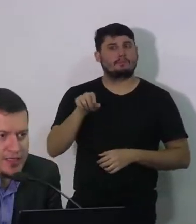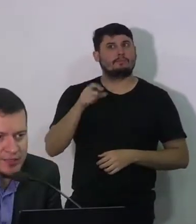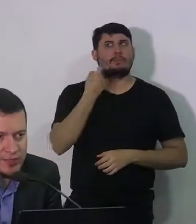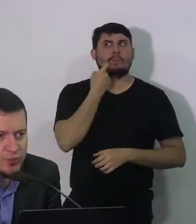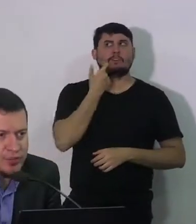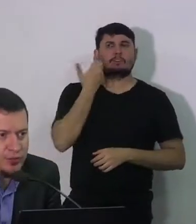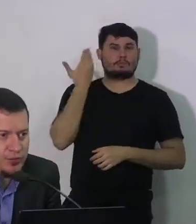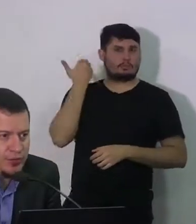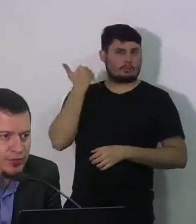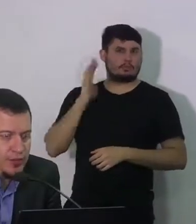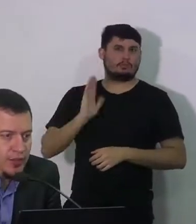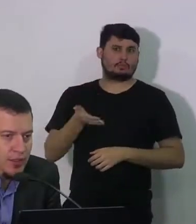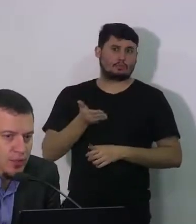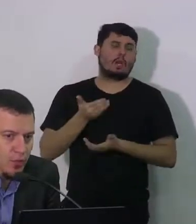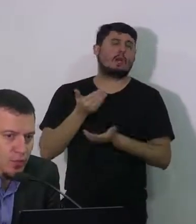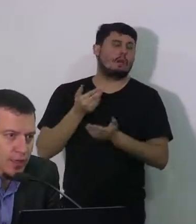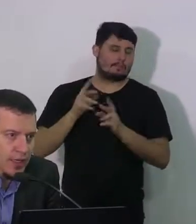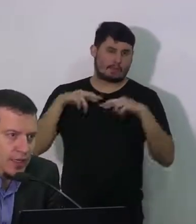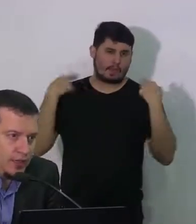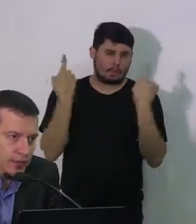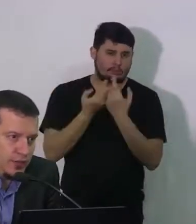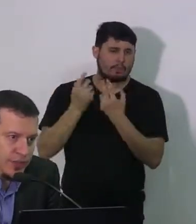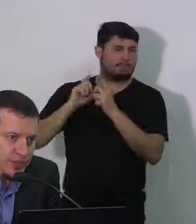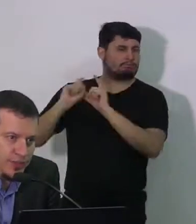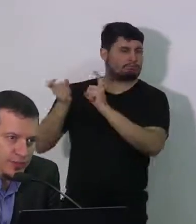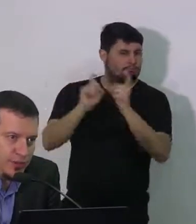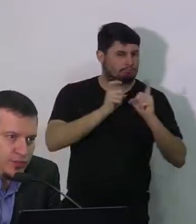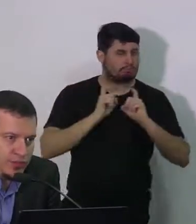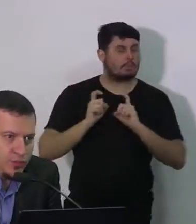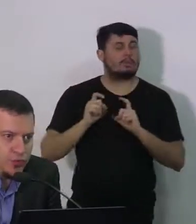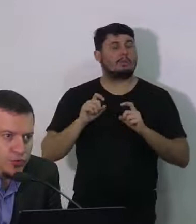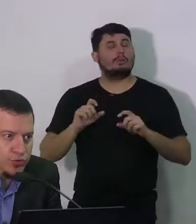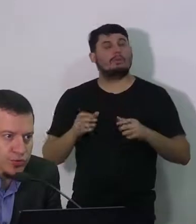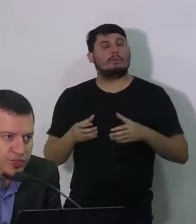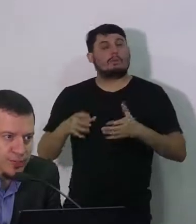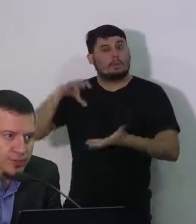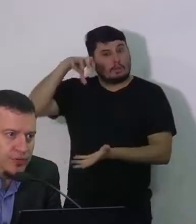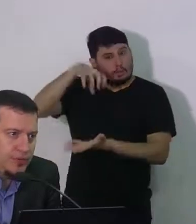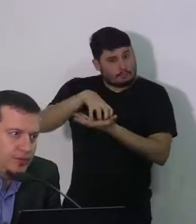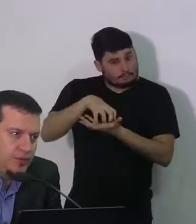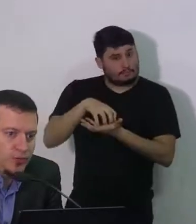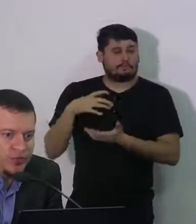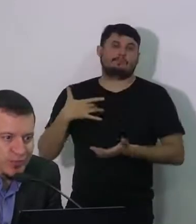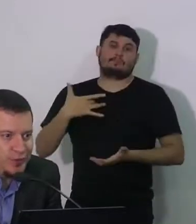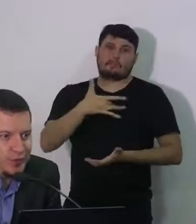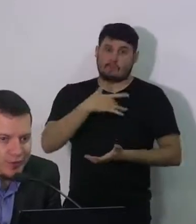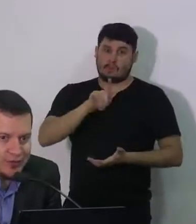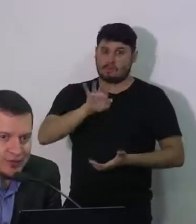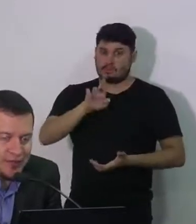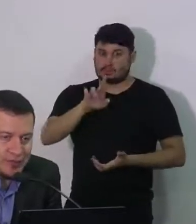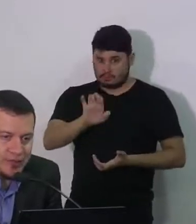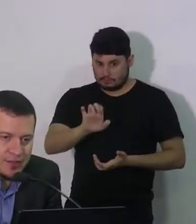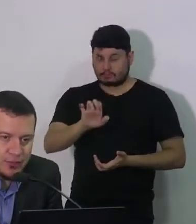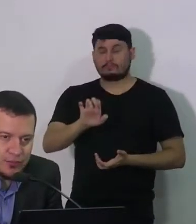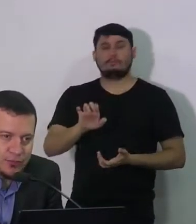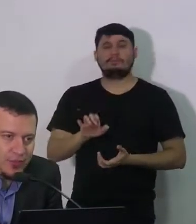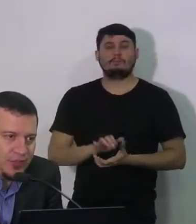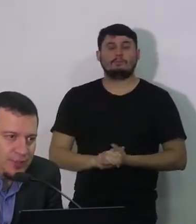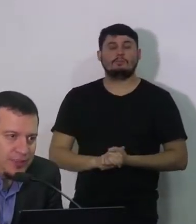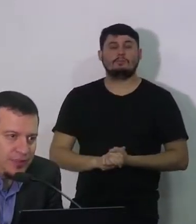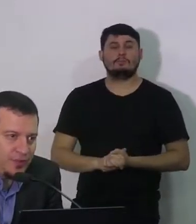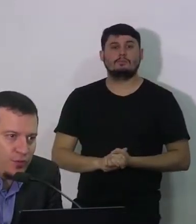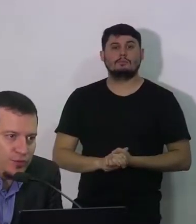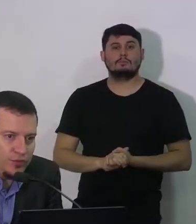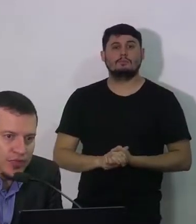sexta-feira para cá, a gente fez algumas reuniões com a gerência regional, inclusive com os outros municípios. Todas as reuniões utilizando